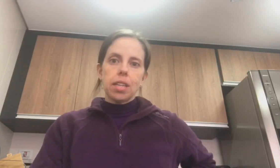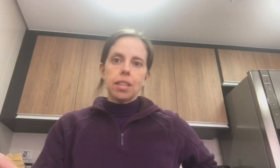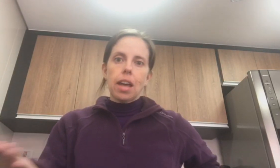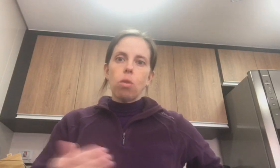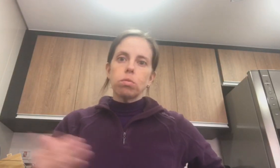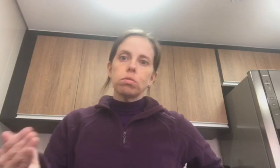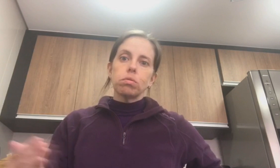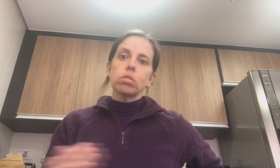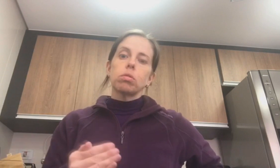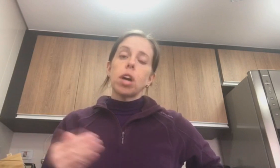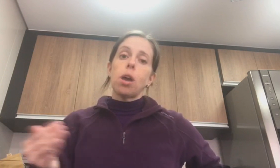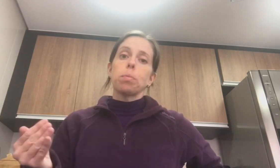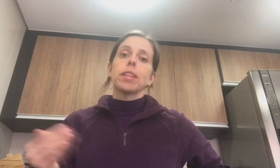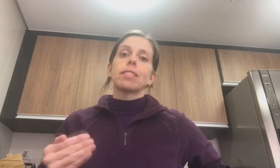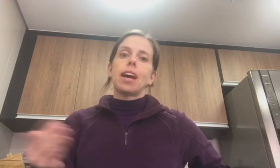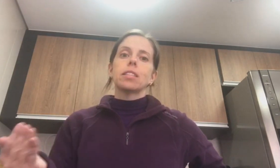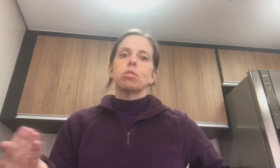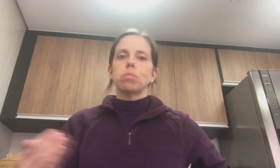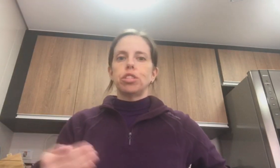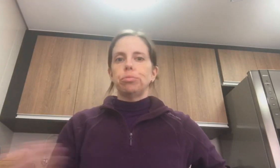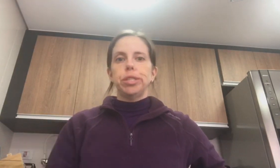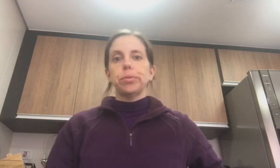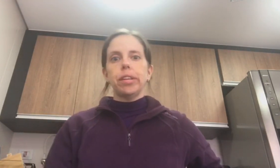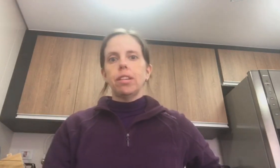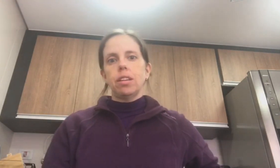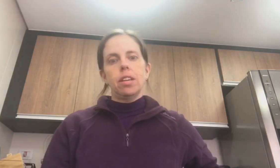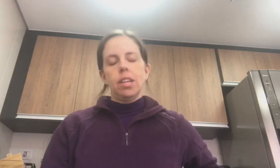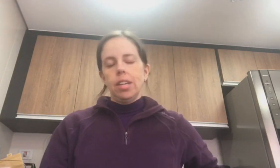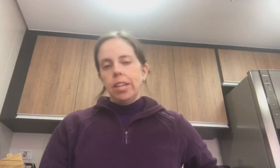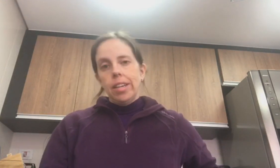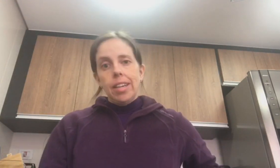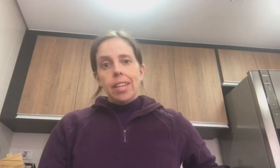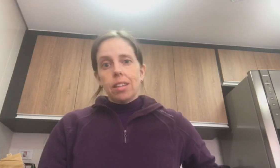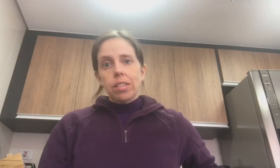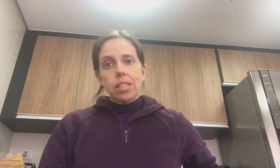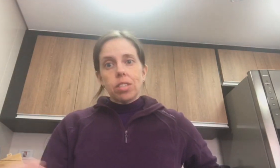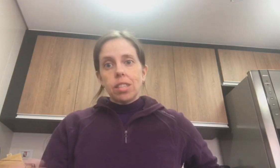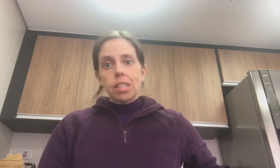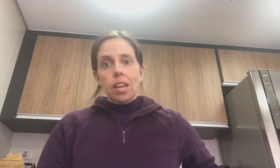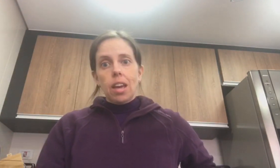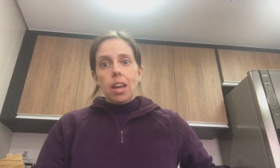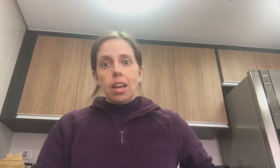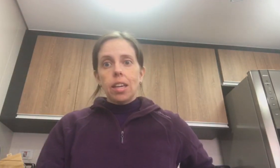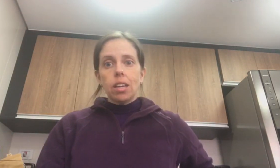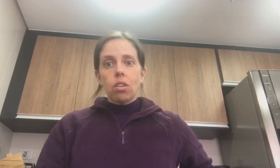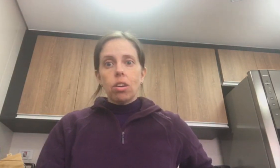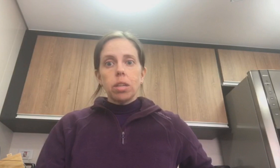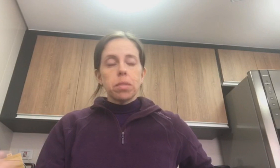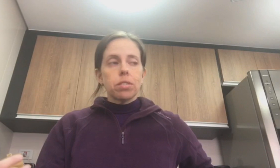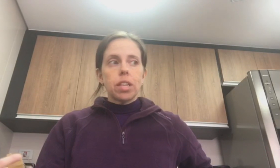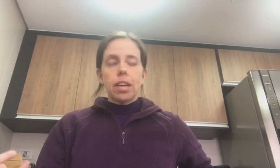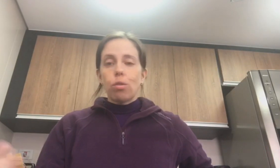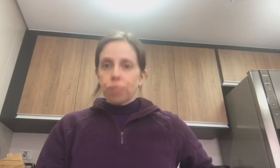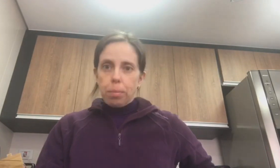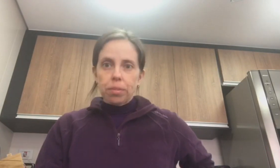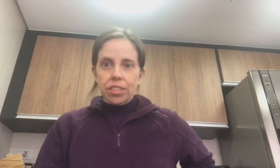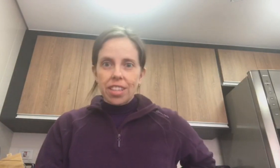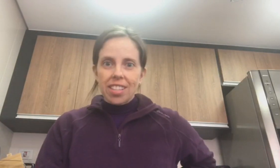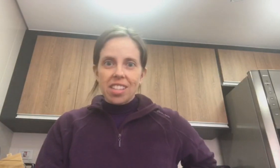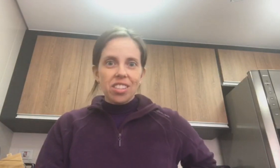dá uma aumentada. É um áudio inútil. Então, vocês... Ignorem, mas eu queria contar pra vocês isso.